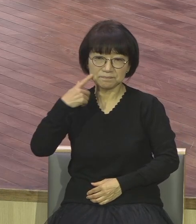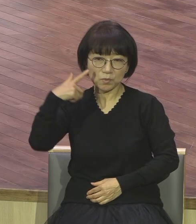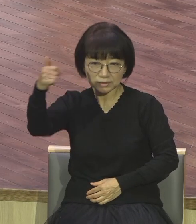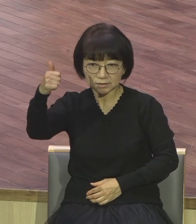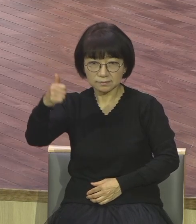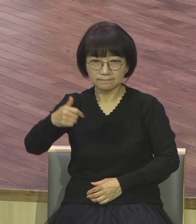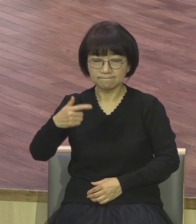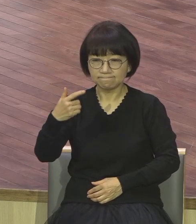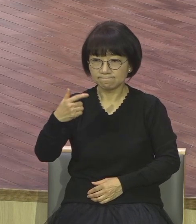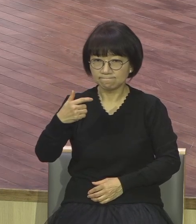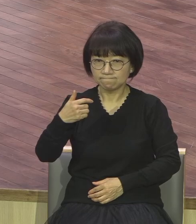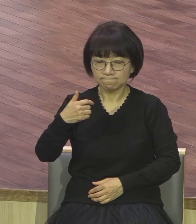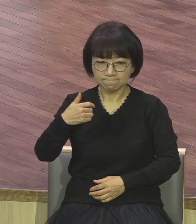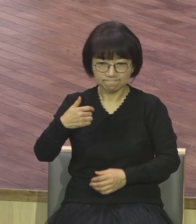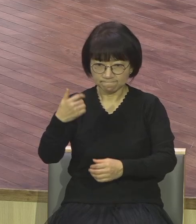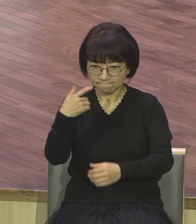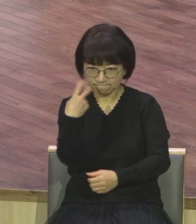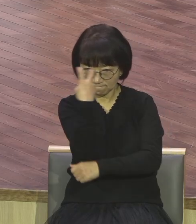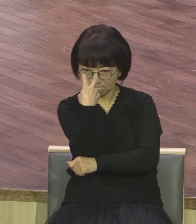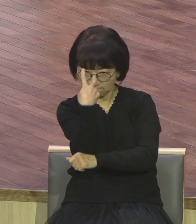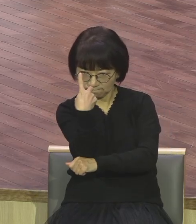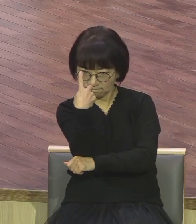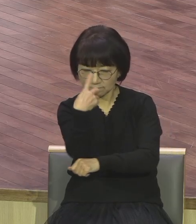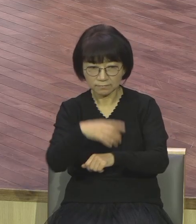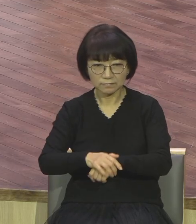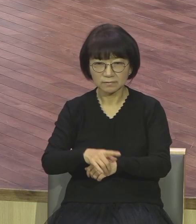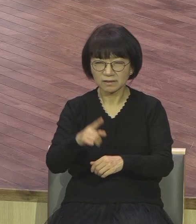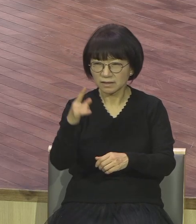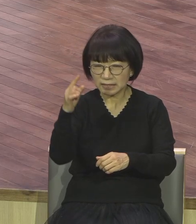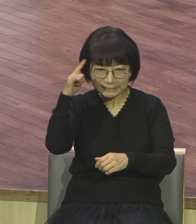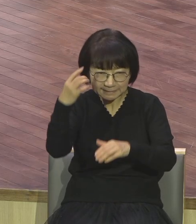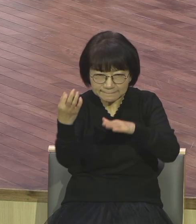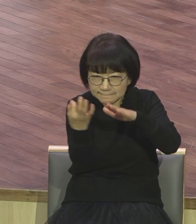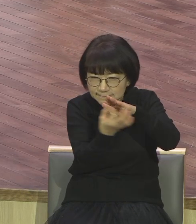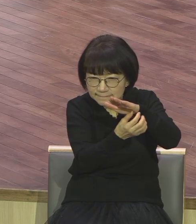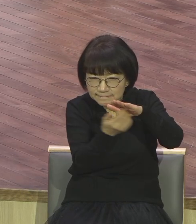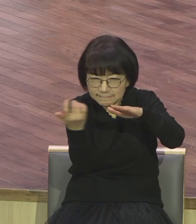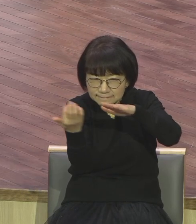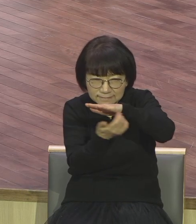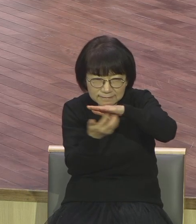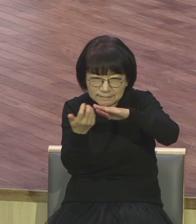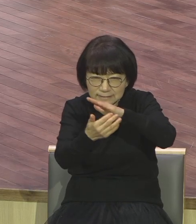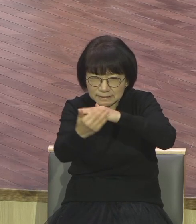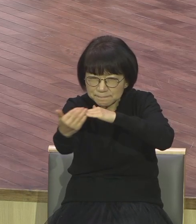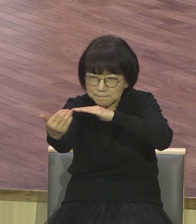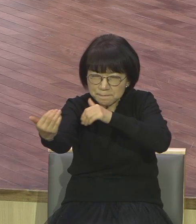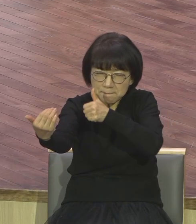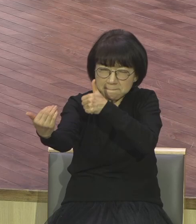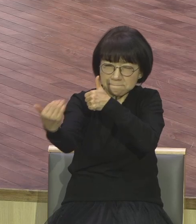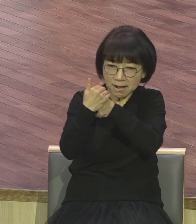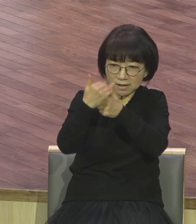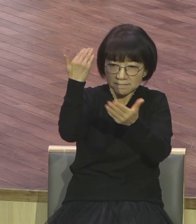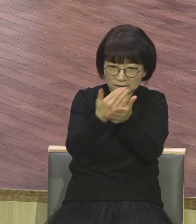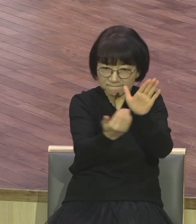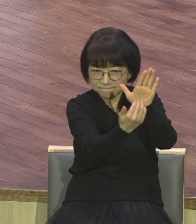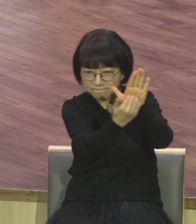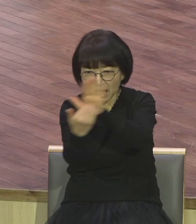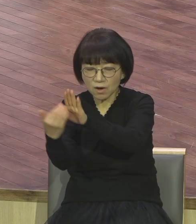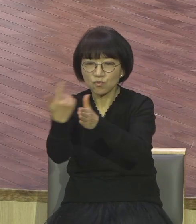인본주의 잔머리 사단이 텀타서 괴물을 쓰지 않도록 지켜야 되고 모든 기관 영원들 위원장들 국장 부장들은 자기